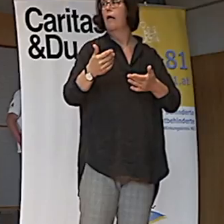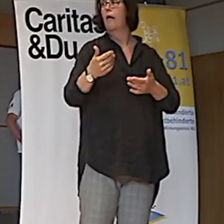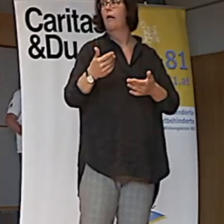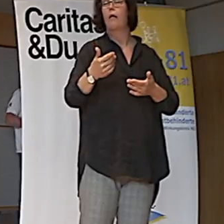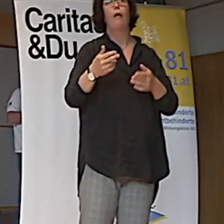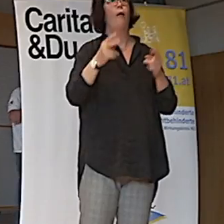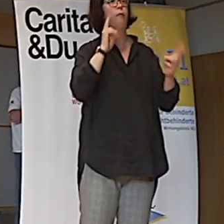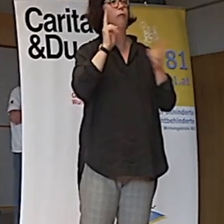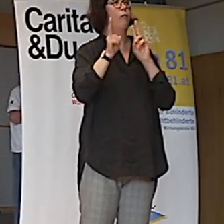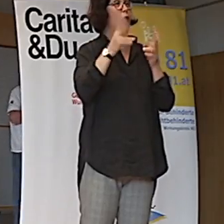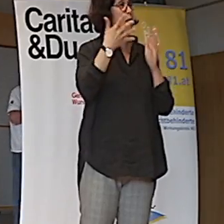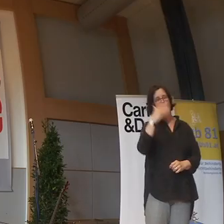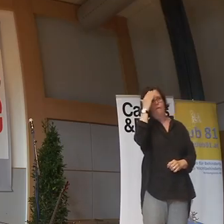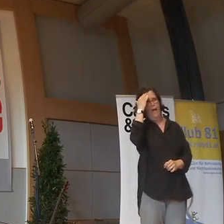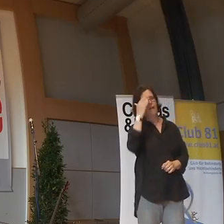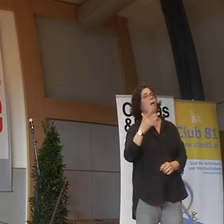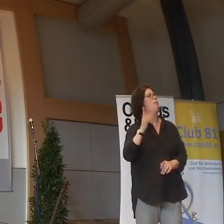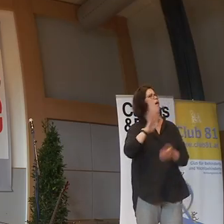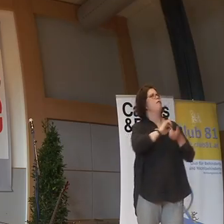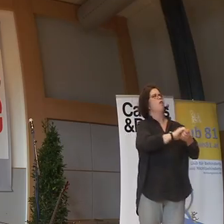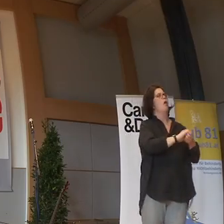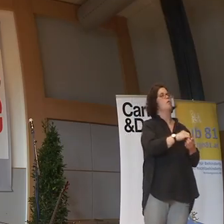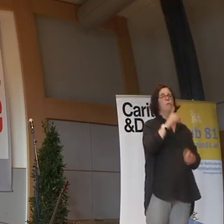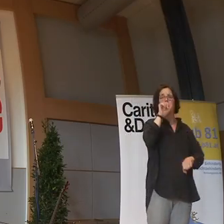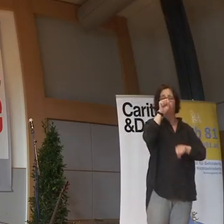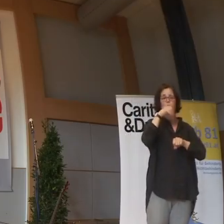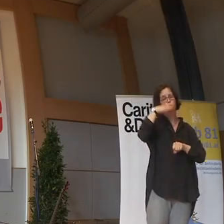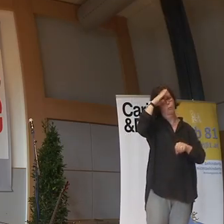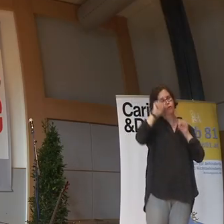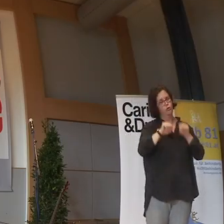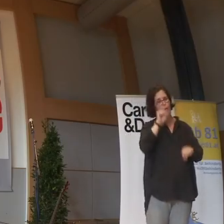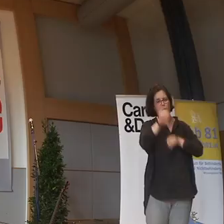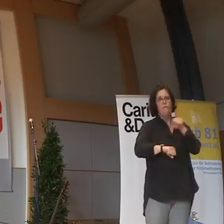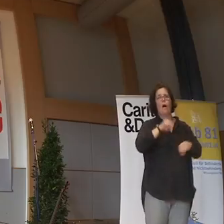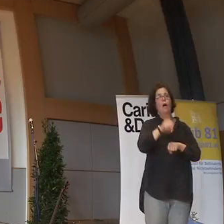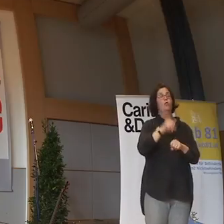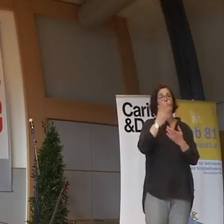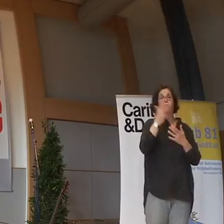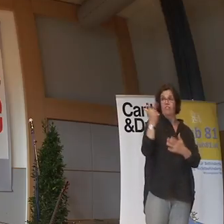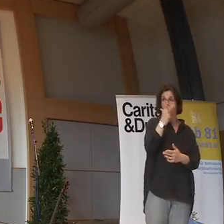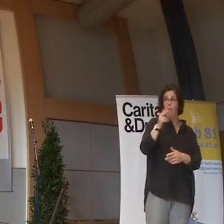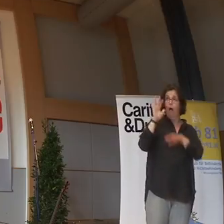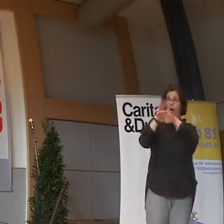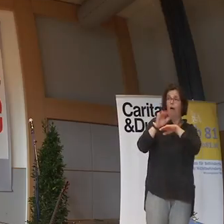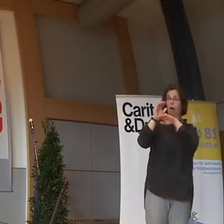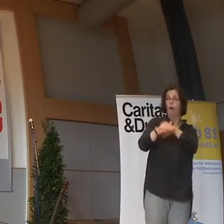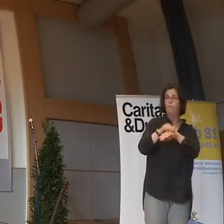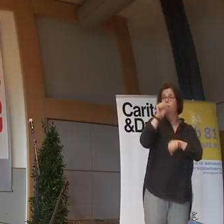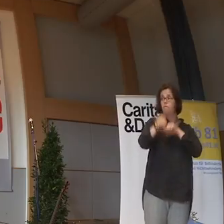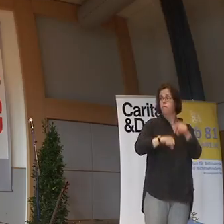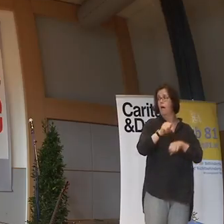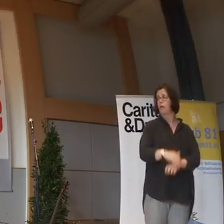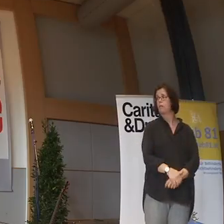dass ich in eine Verkehrskontrolle komme. Freunde von mir werden im Sommer ungefähr drei Mal aufgehalten, langsam Fahrrad zu fahren.